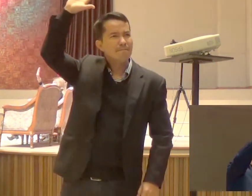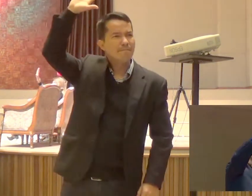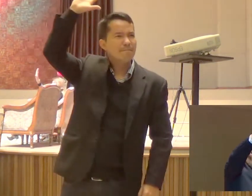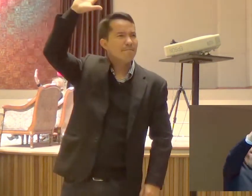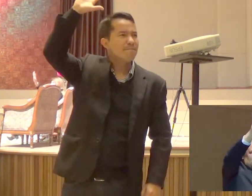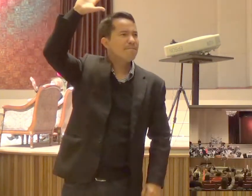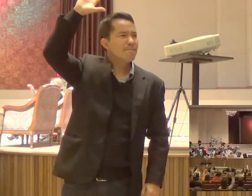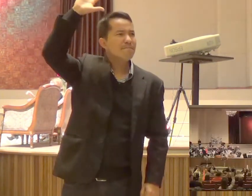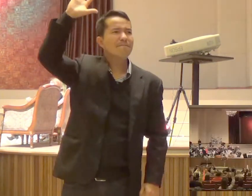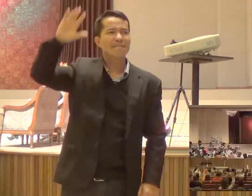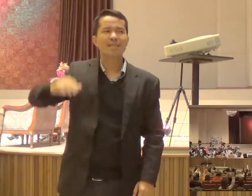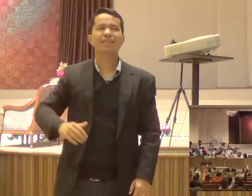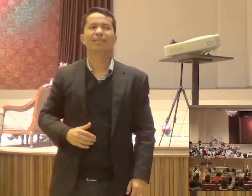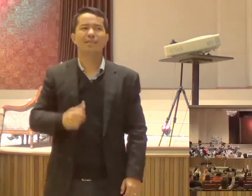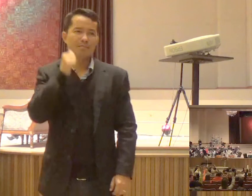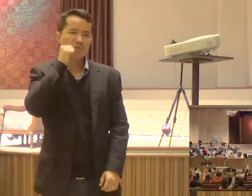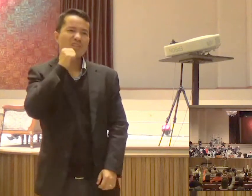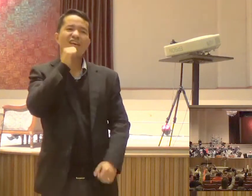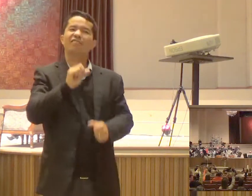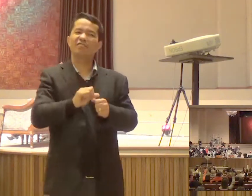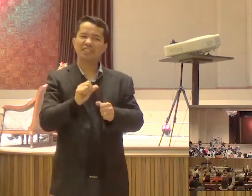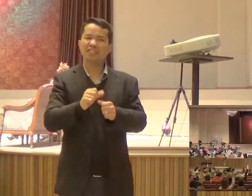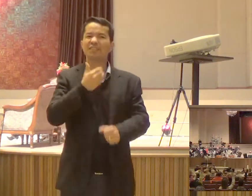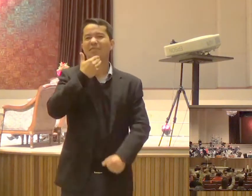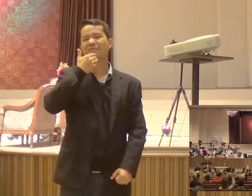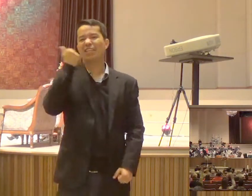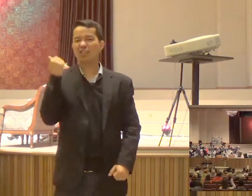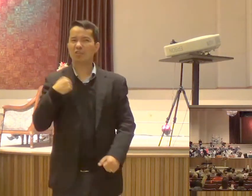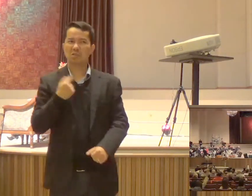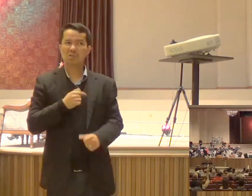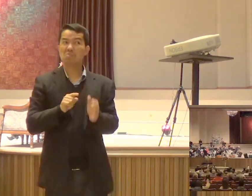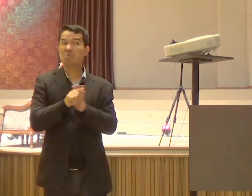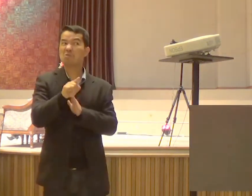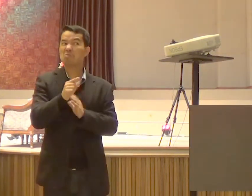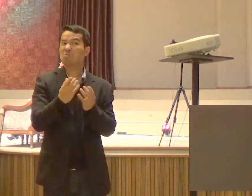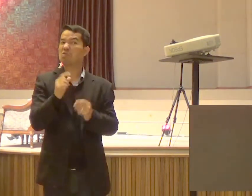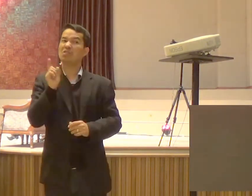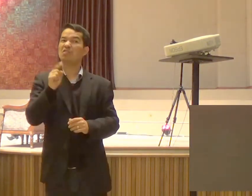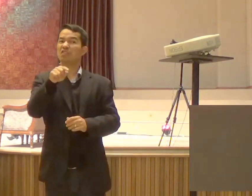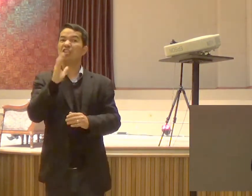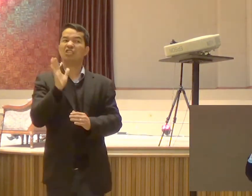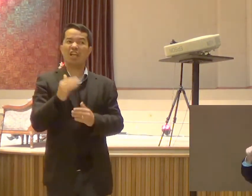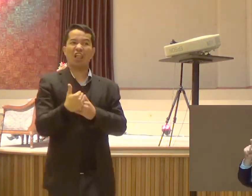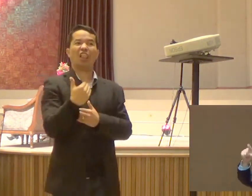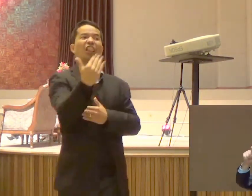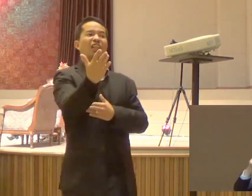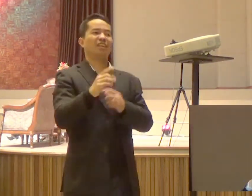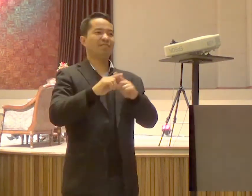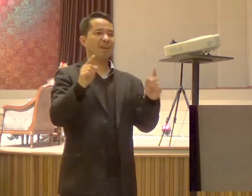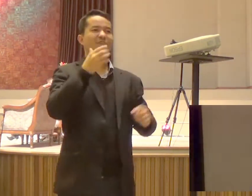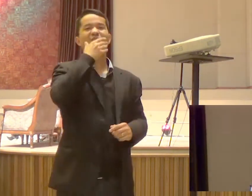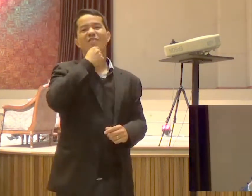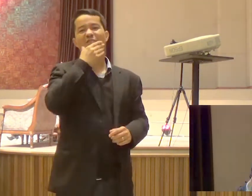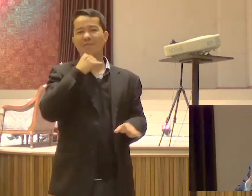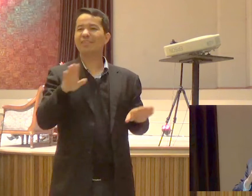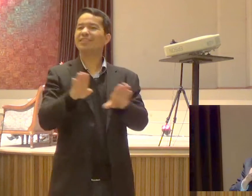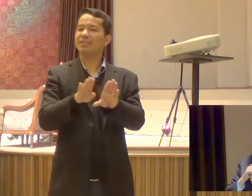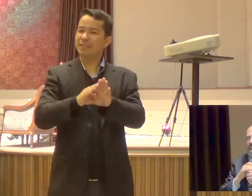As mulheres Fazem isso Melhor que os homens Por isso que a gente Não pergunta muito Para vocês Porque vocês já estão Na frente Mas os homens Precisam se levantar Em nome do